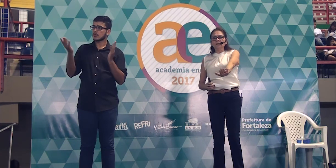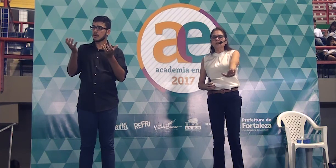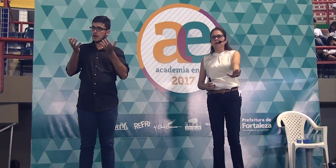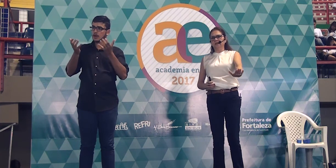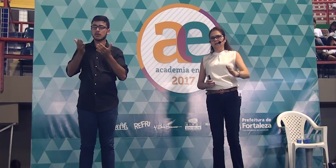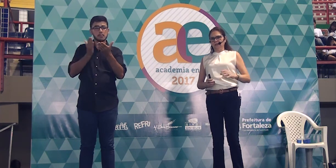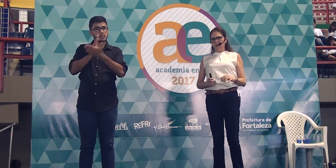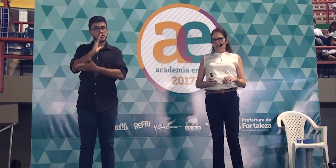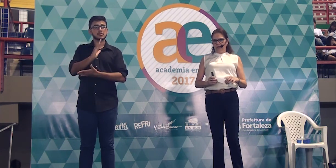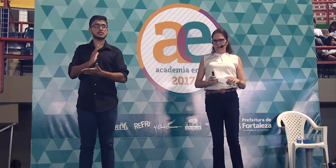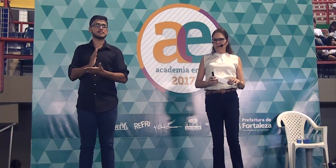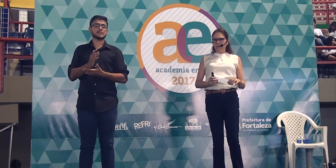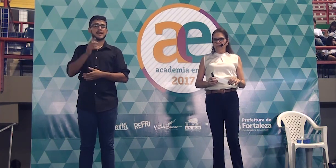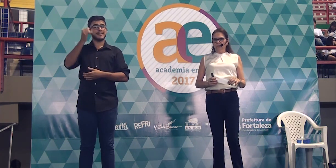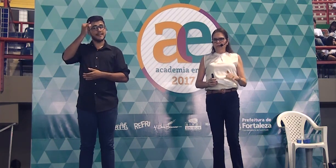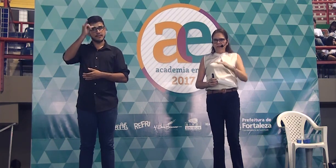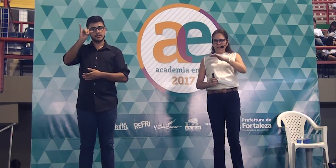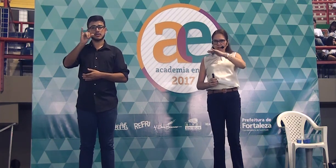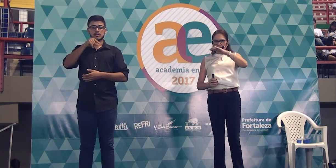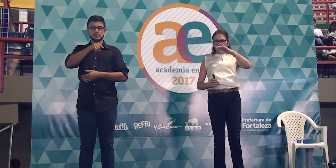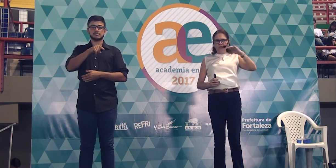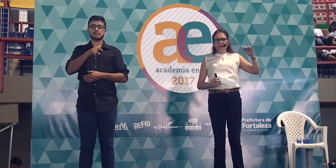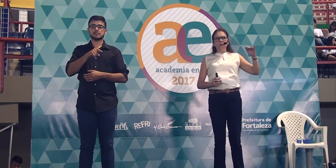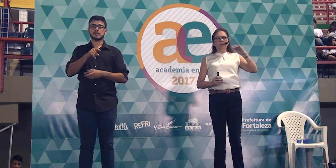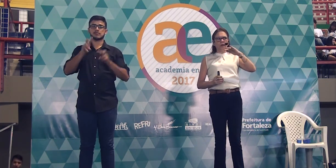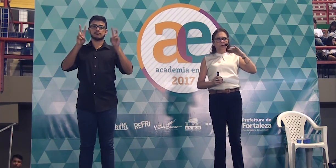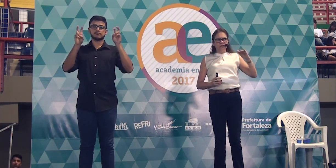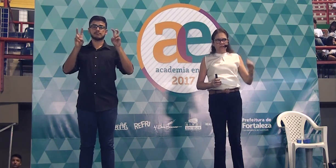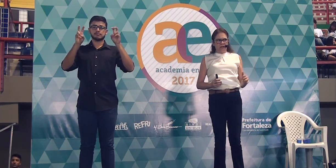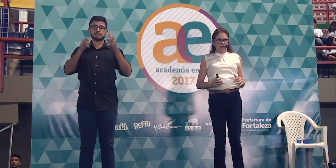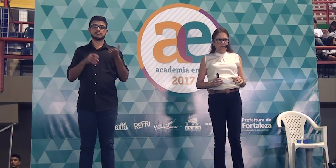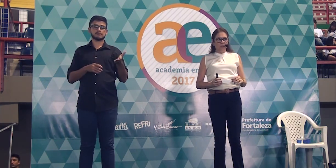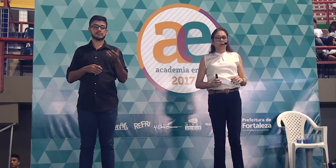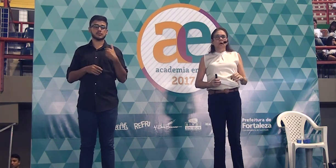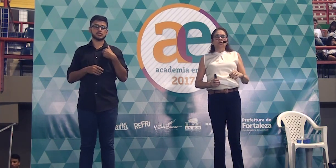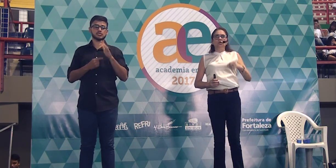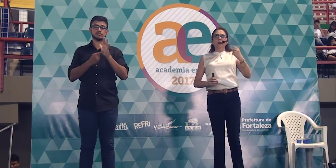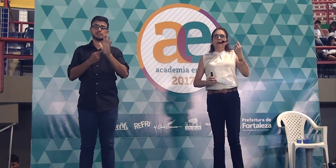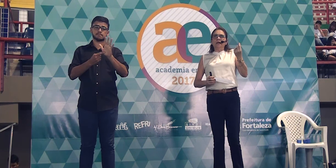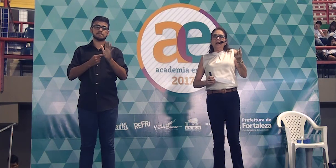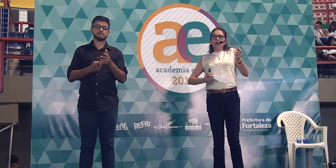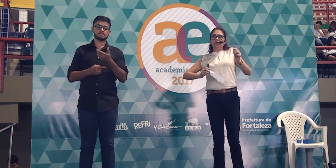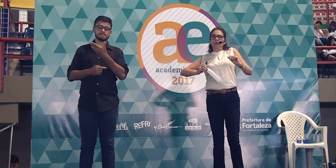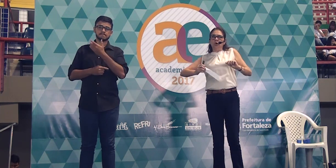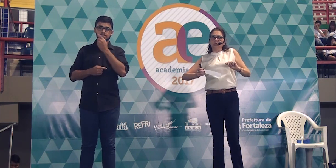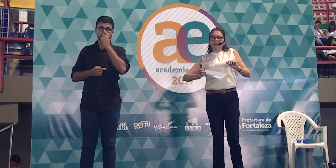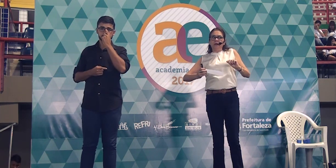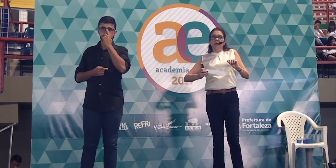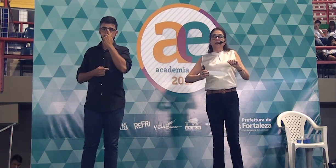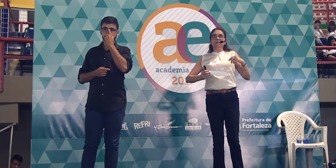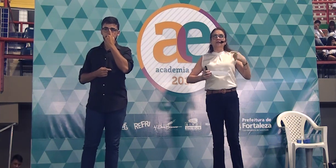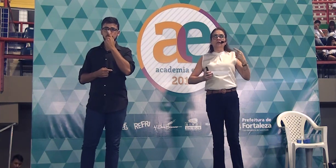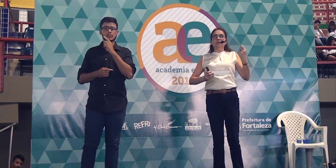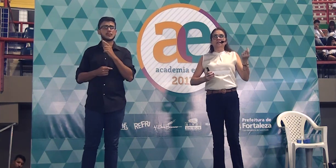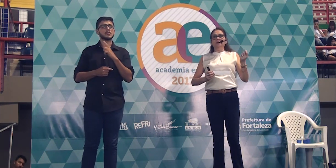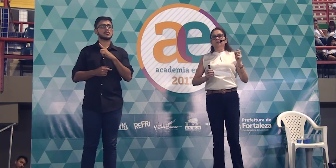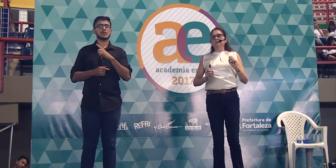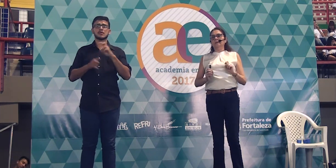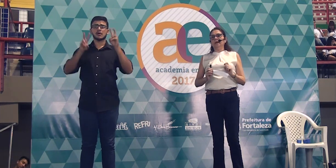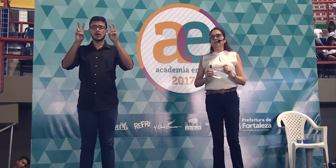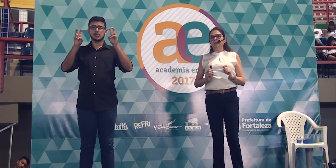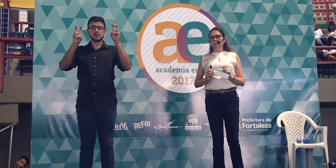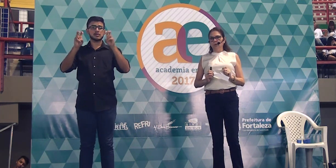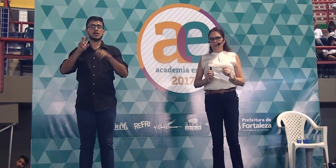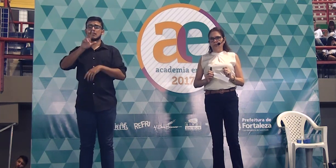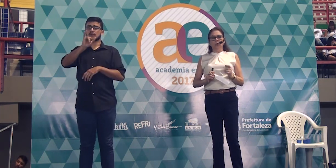não usem esses modelos. Vocês estão vendo que eu risquei. De uma maneira ou de outra, eles vão fazer